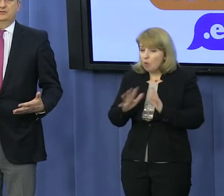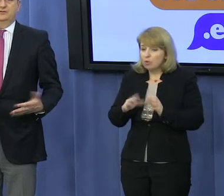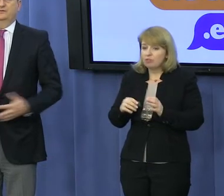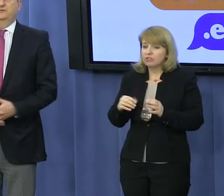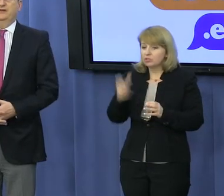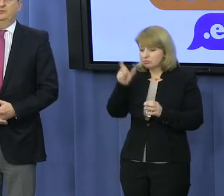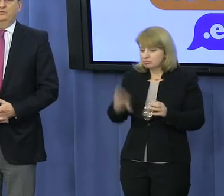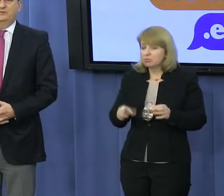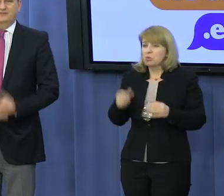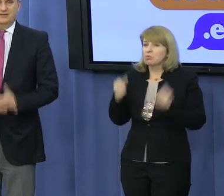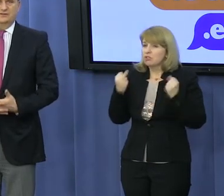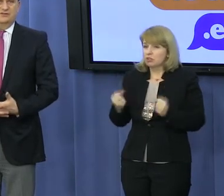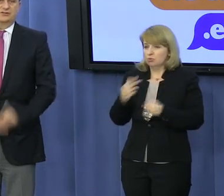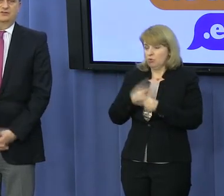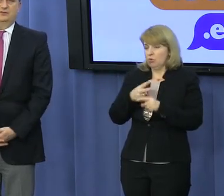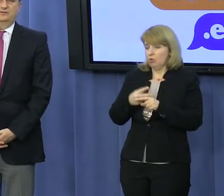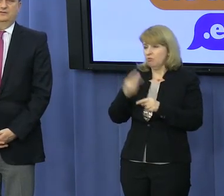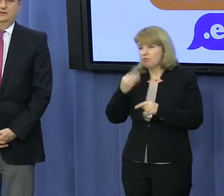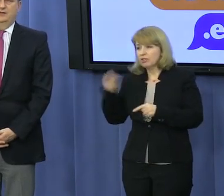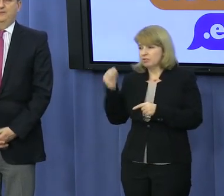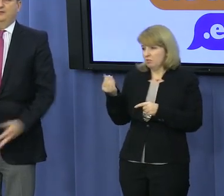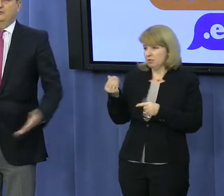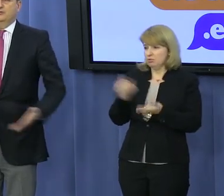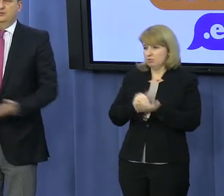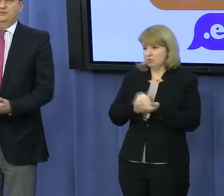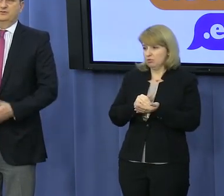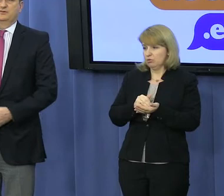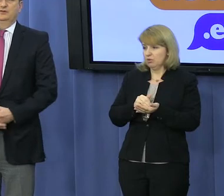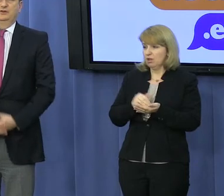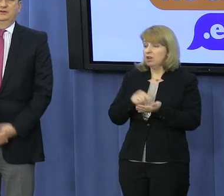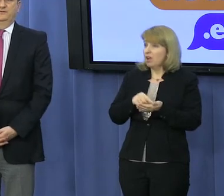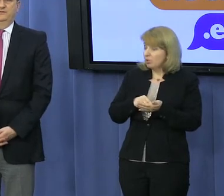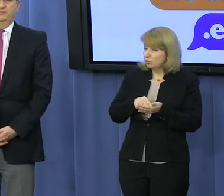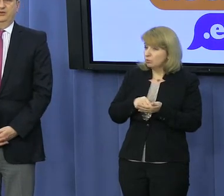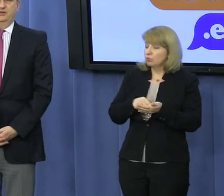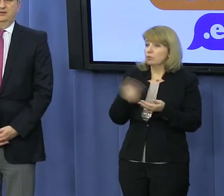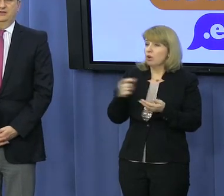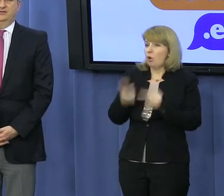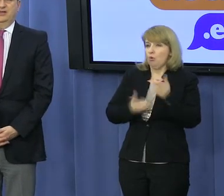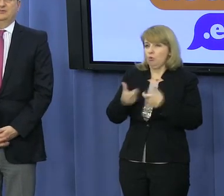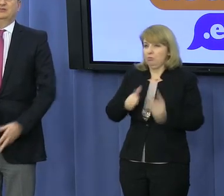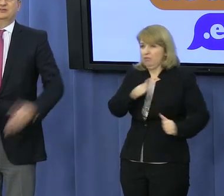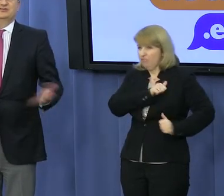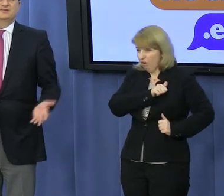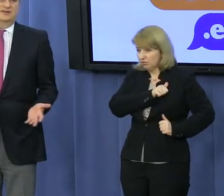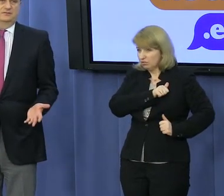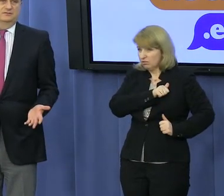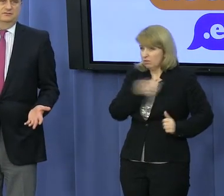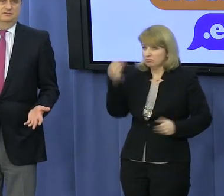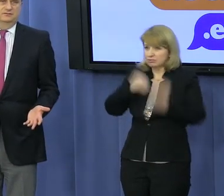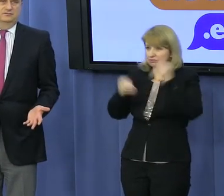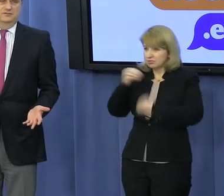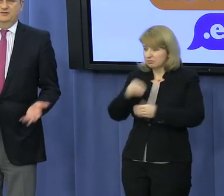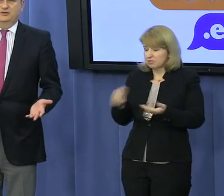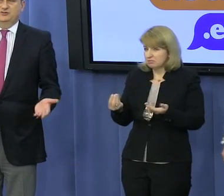chorymi, które wymagają po prostu znacznie większych nakładów, a pakujemy się po prostu w zbrojenia naszej armii, które tak się nic nie dadzą.